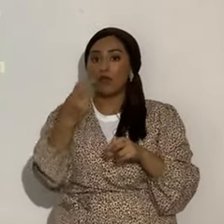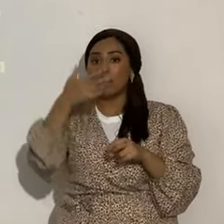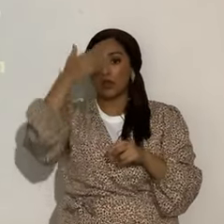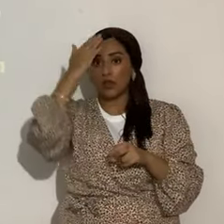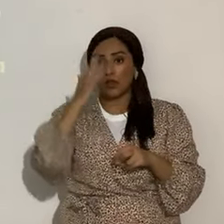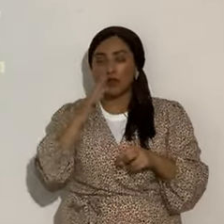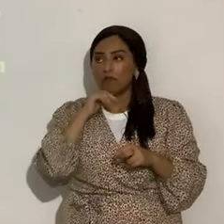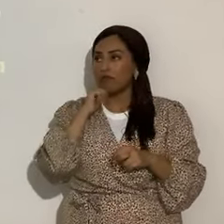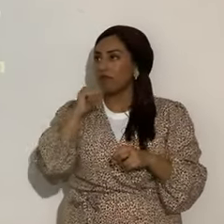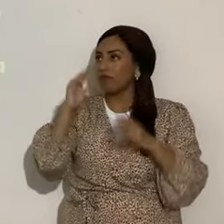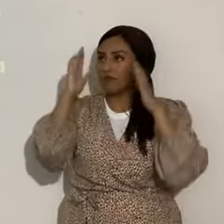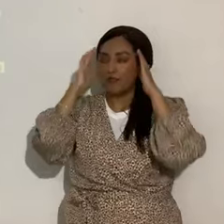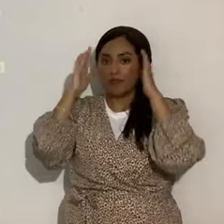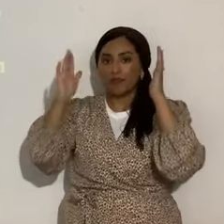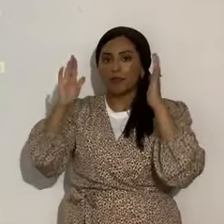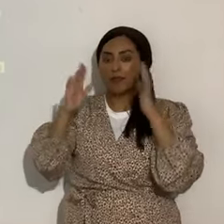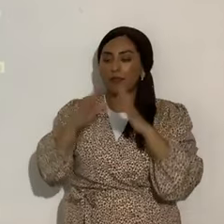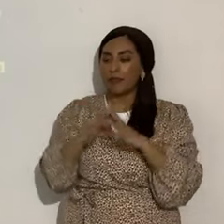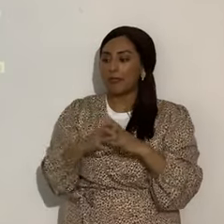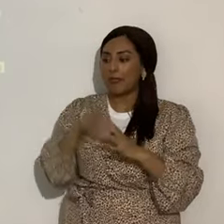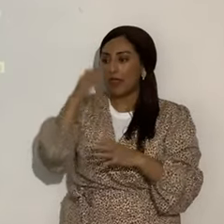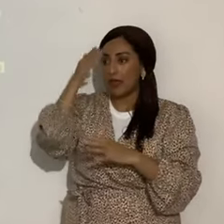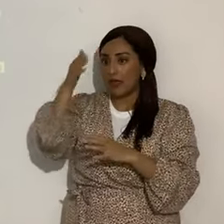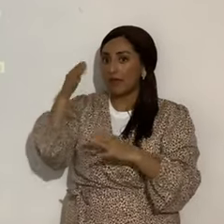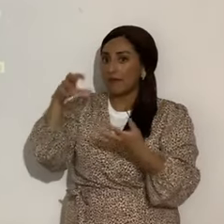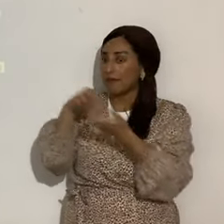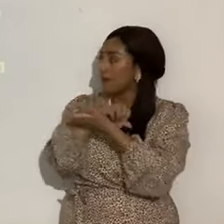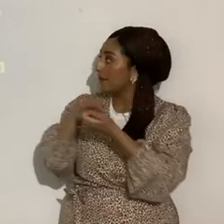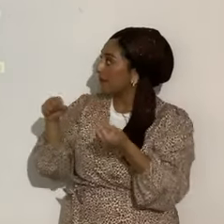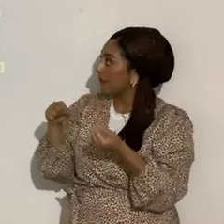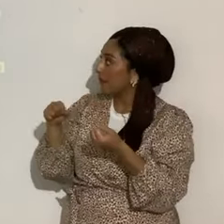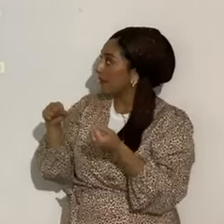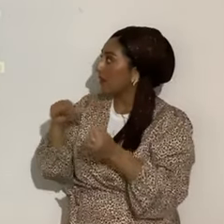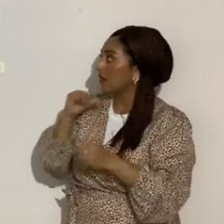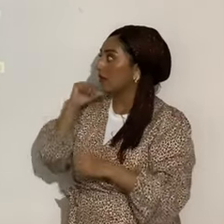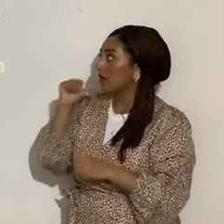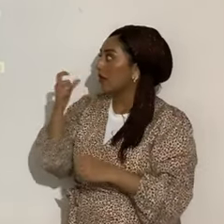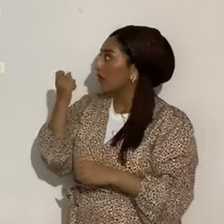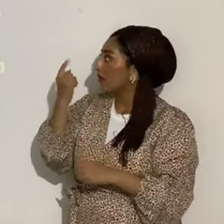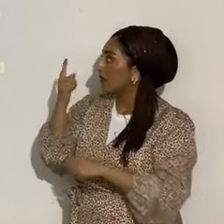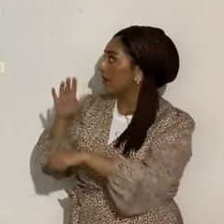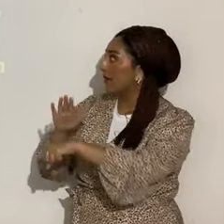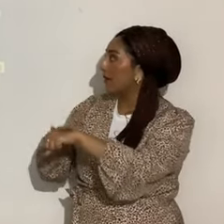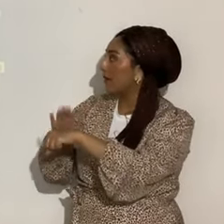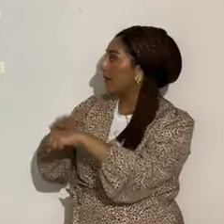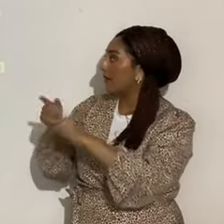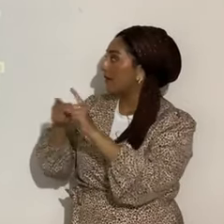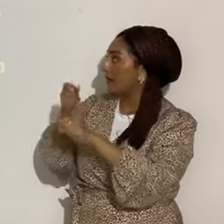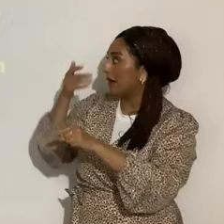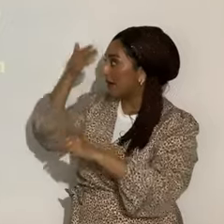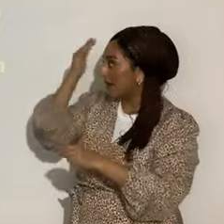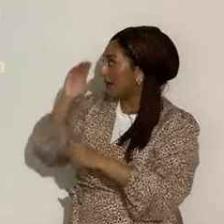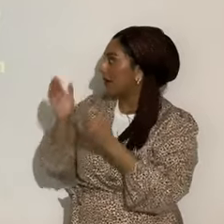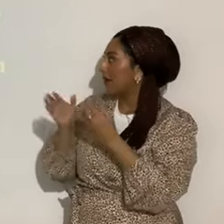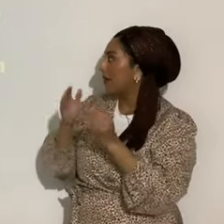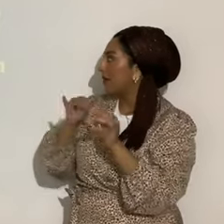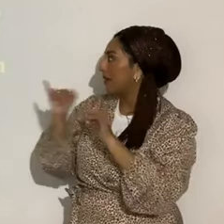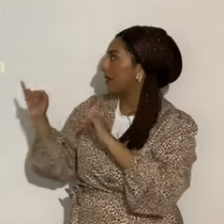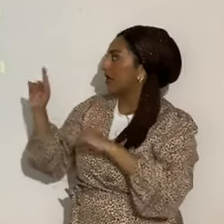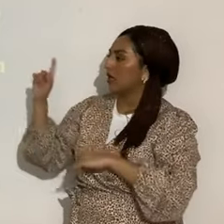en las señales evidentes que anunciaban la futura destrucción, sino que no entendían las advertencias de Dios como si hubiera caído un rayo sobre ellos